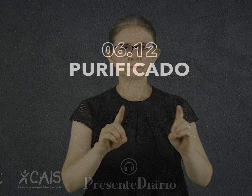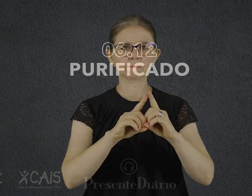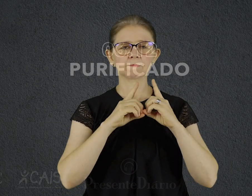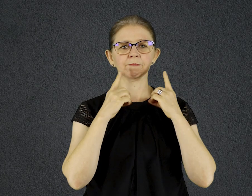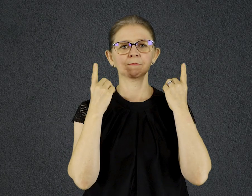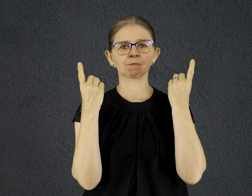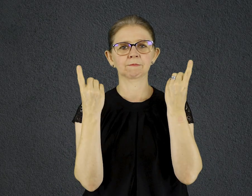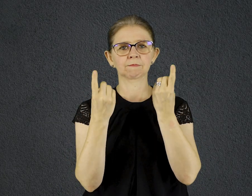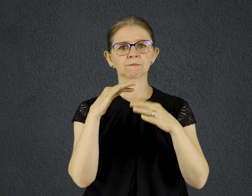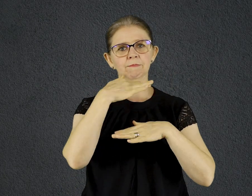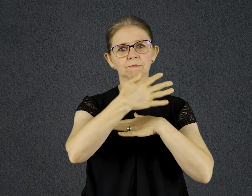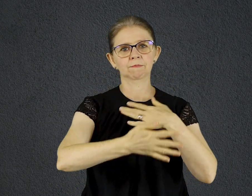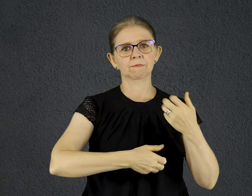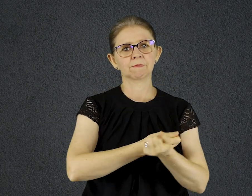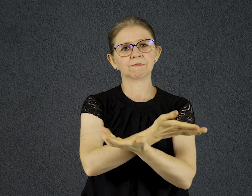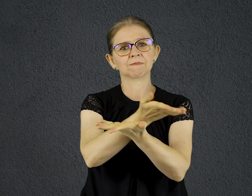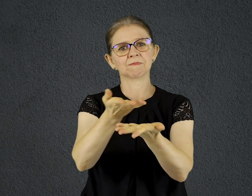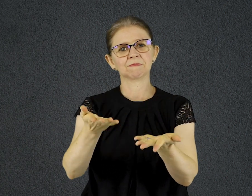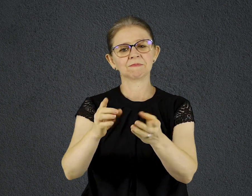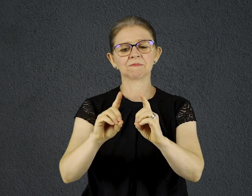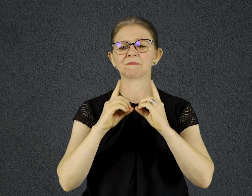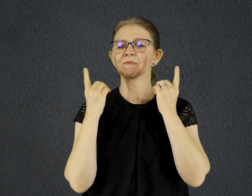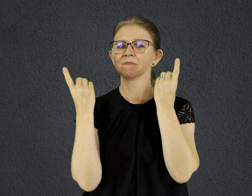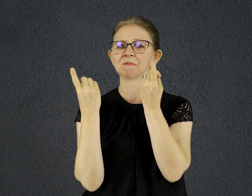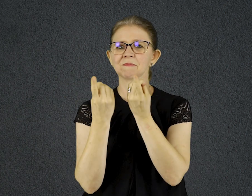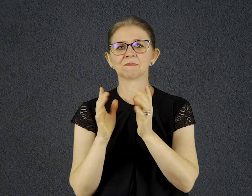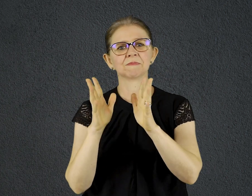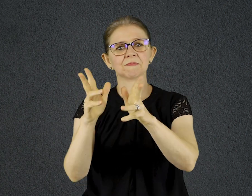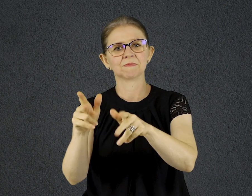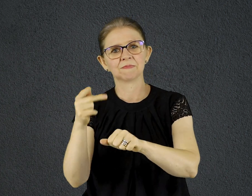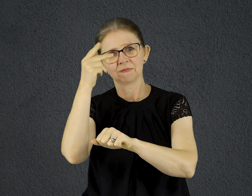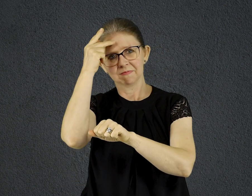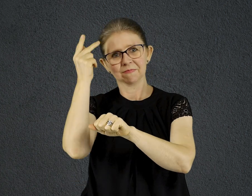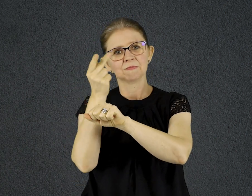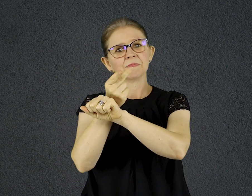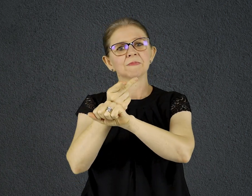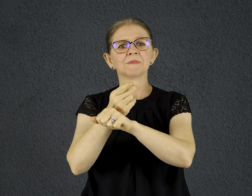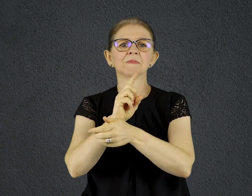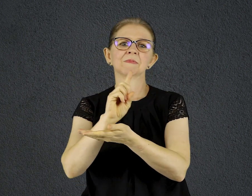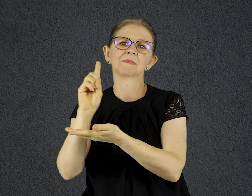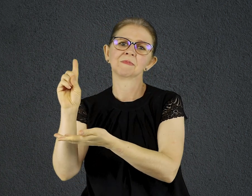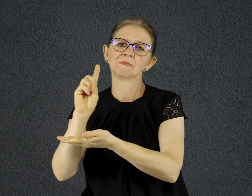OUÇA AGORA PRESENTE DIÁRIO O DEVOCIONAL DE TODOS OS QUE BUSCAM A DEUS